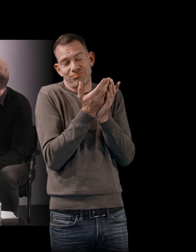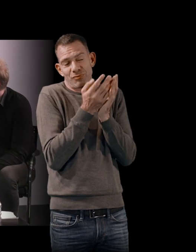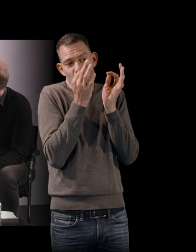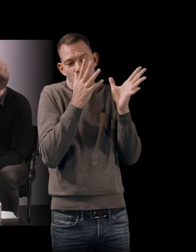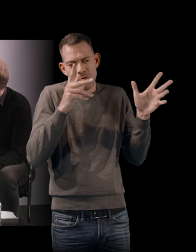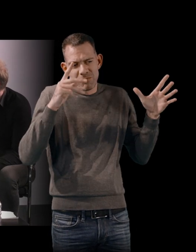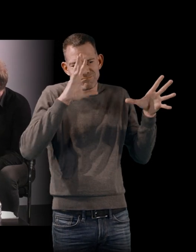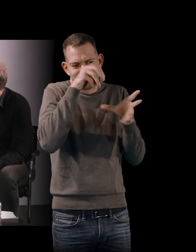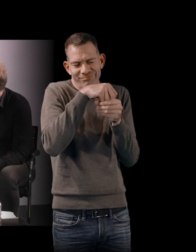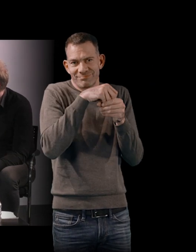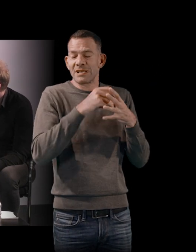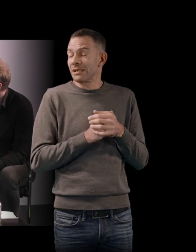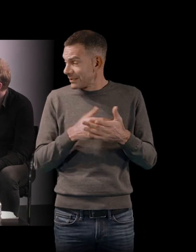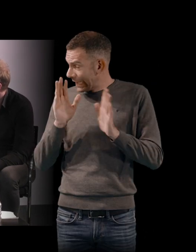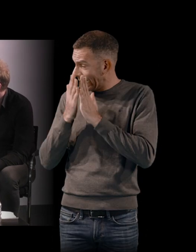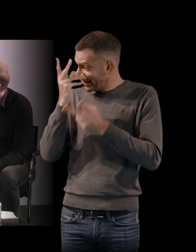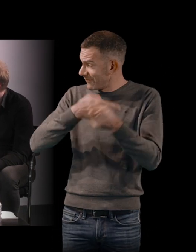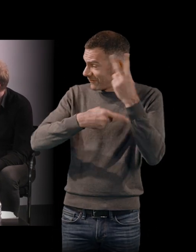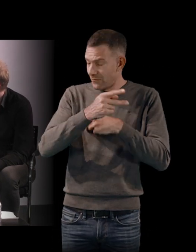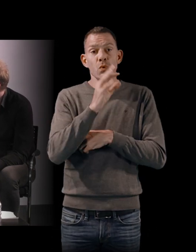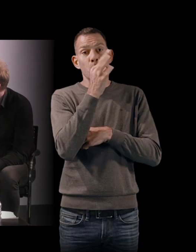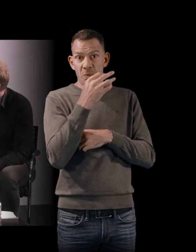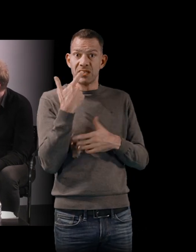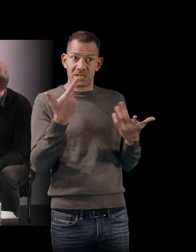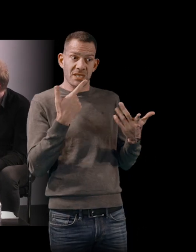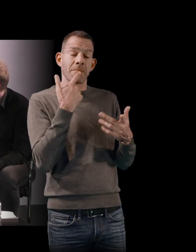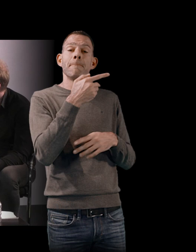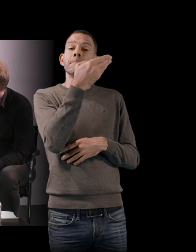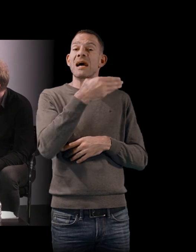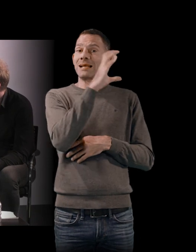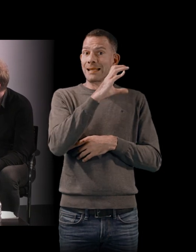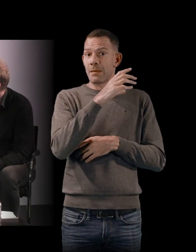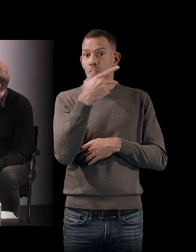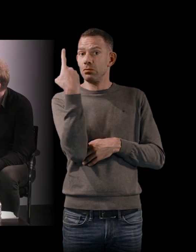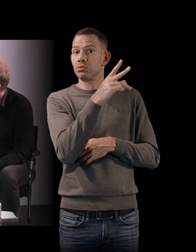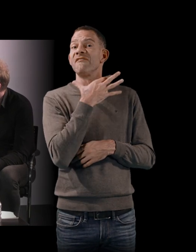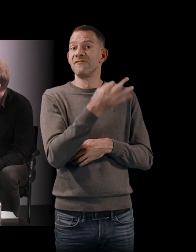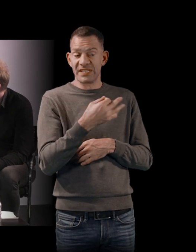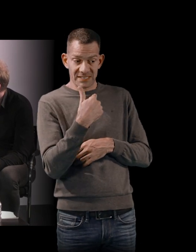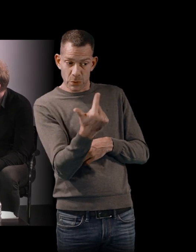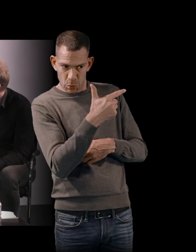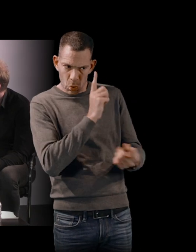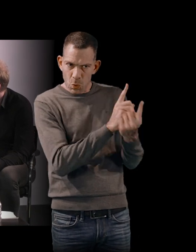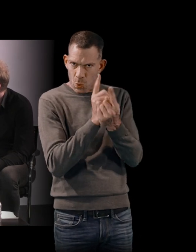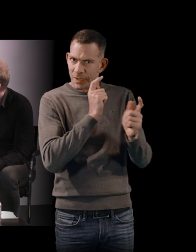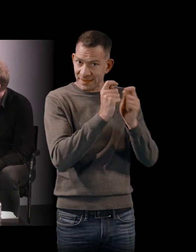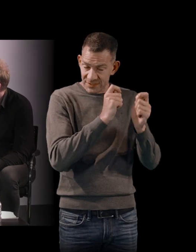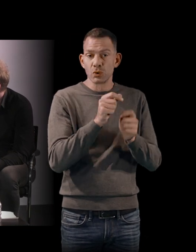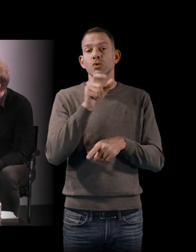livre ? Bien sûr. J'ai même parlé avec les deux fils de Marcel Camus, qu'il a eu, avec une des actrices du film. Donc,